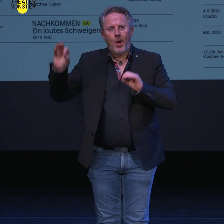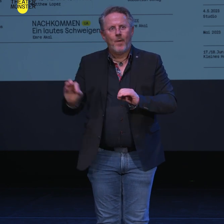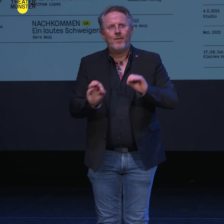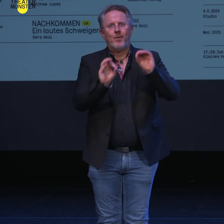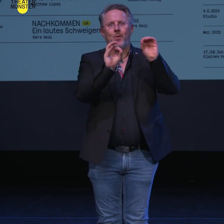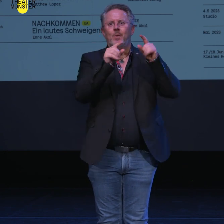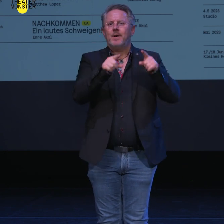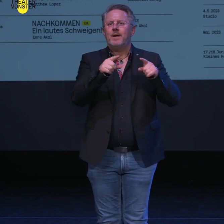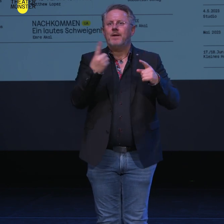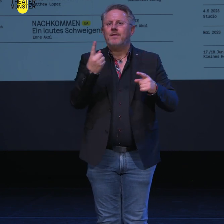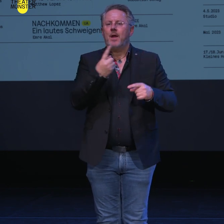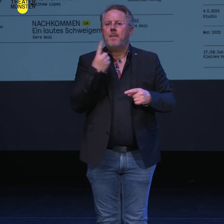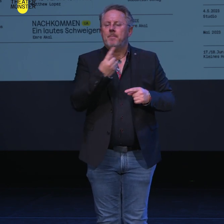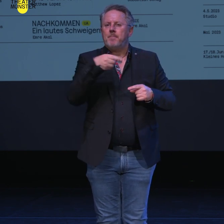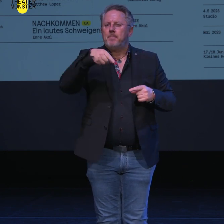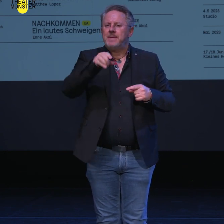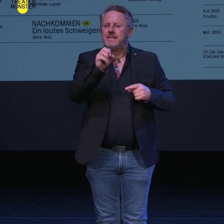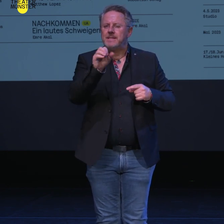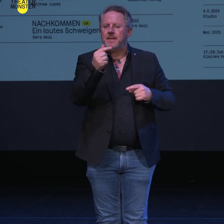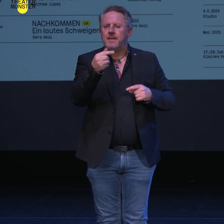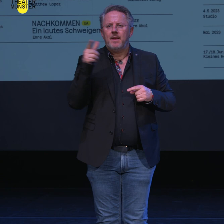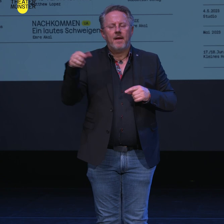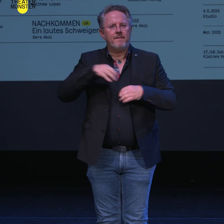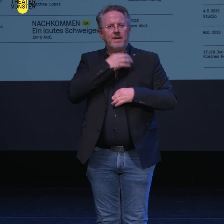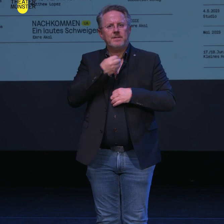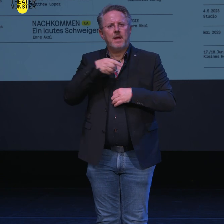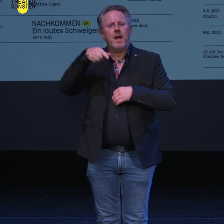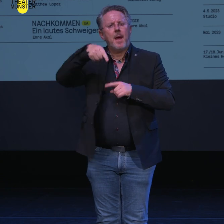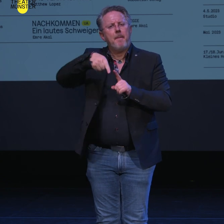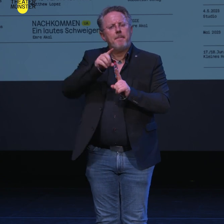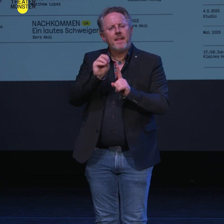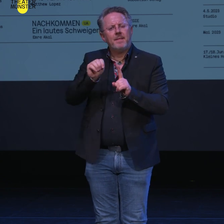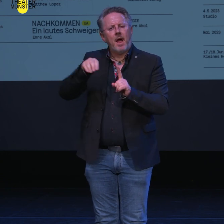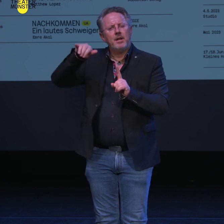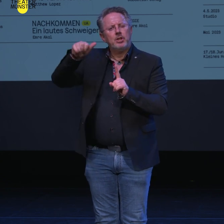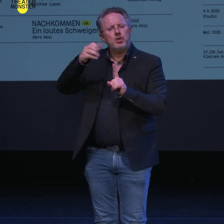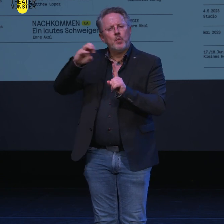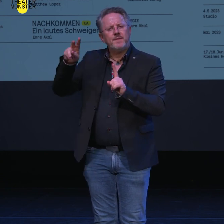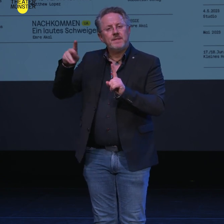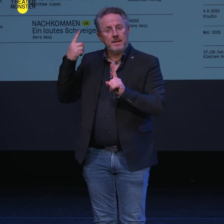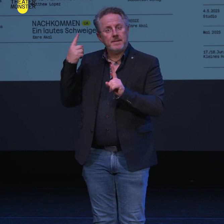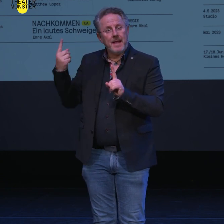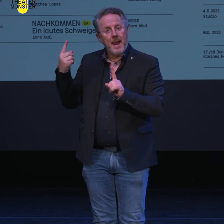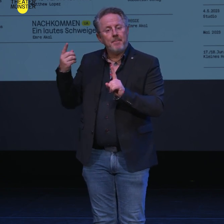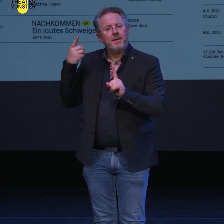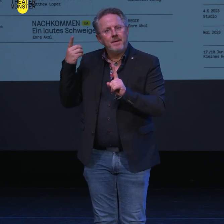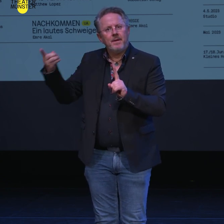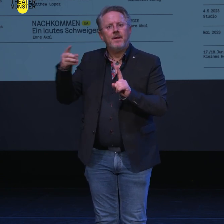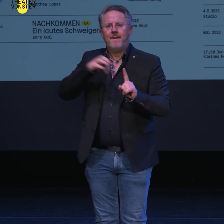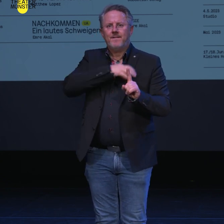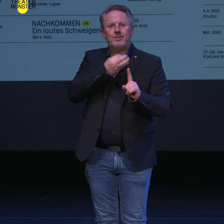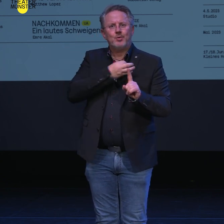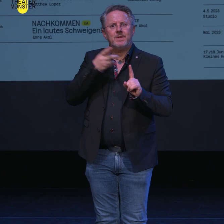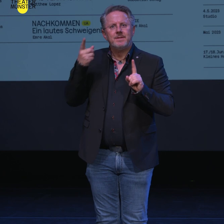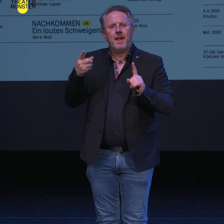Monologs Pisten von der französischen Autorin Penda Diouf zeigen. Penda Diouf ist eine französische